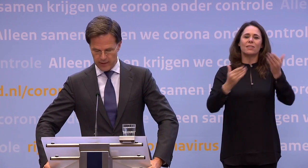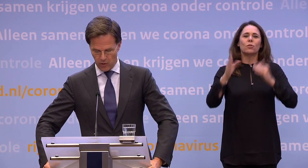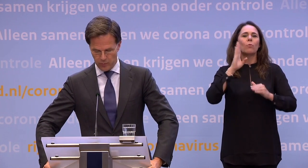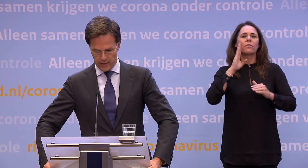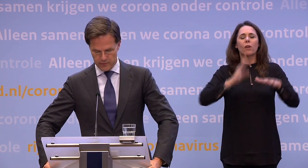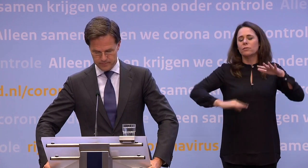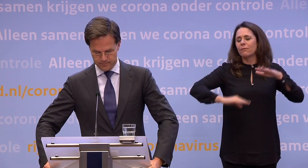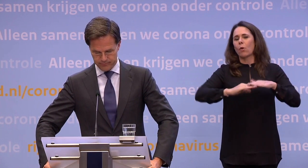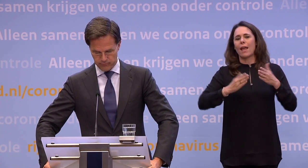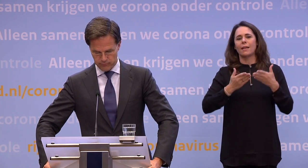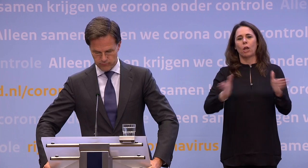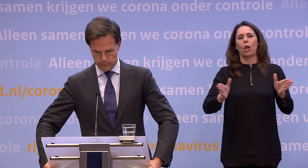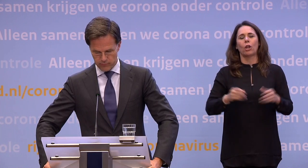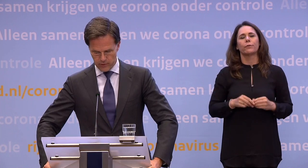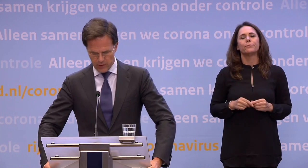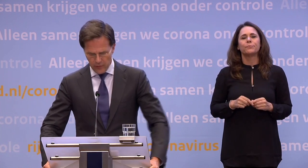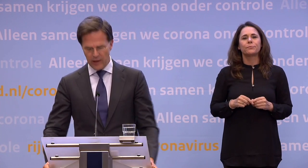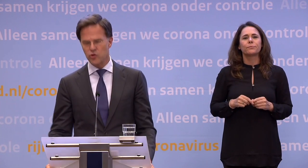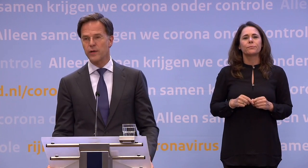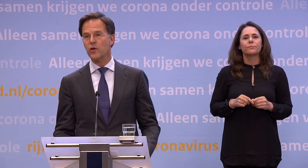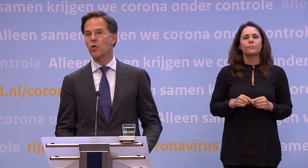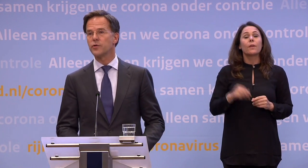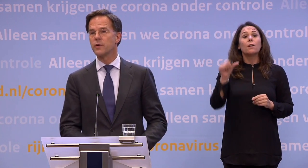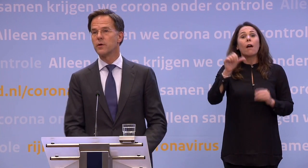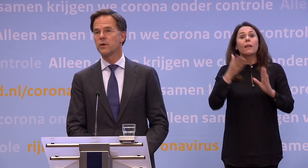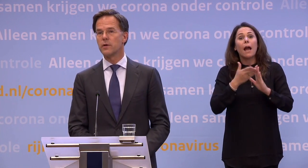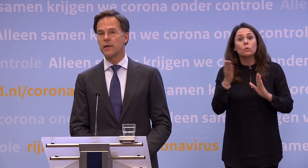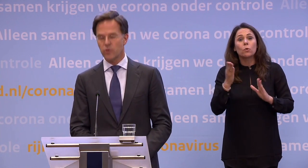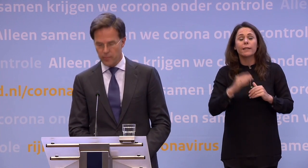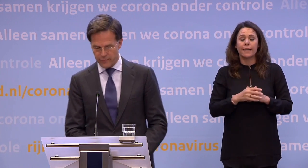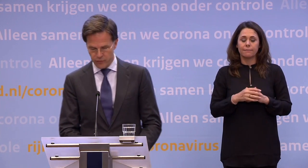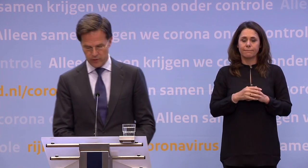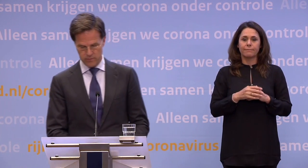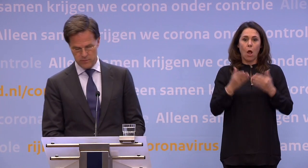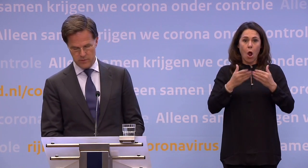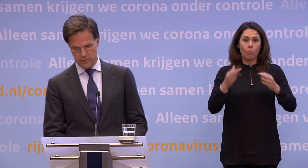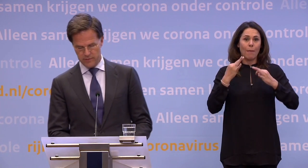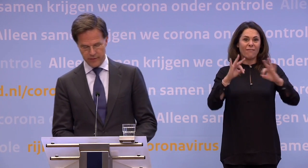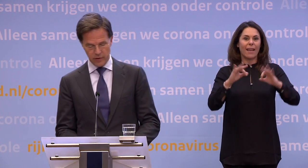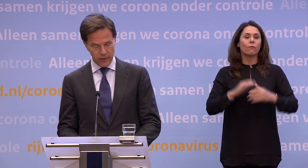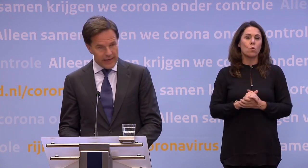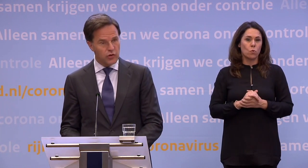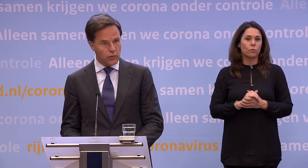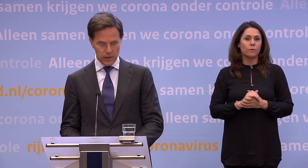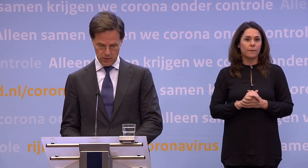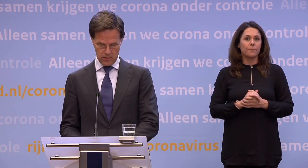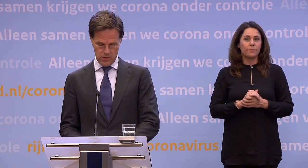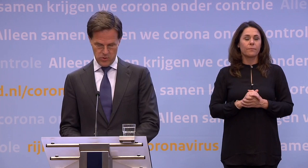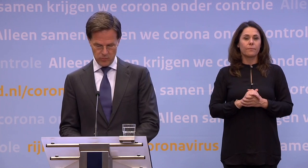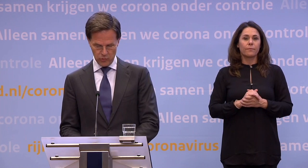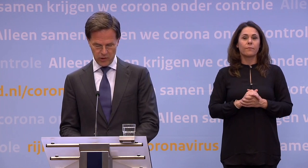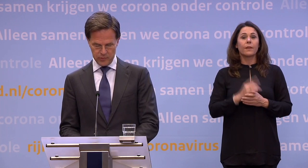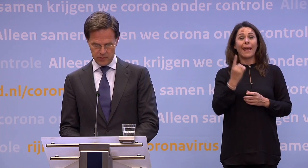volledig opengaat. Een andere uitzondering gold in het openbaar vervoer... ...waar vanaf 1 juni